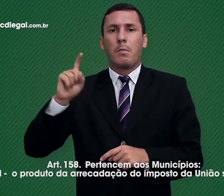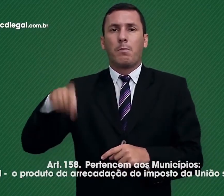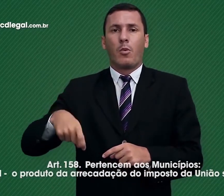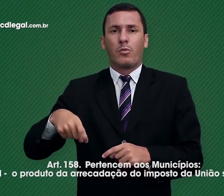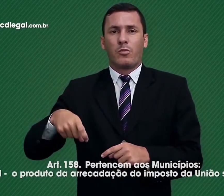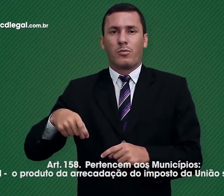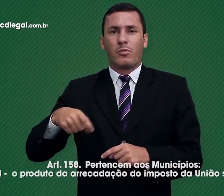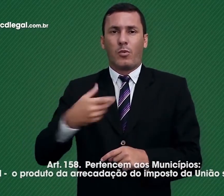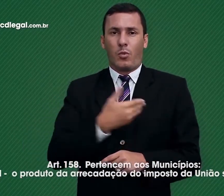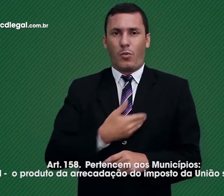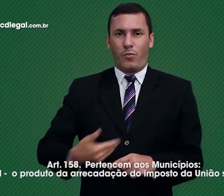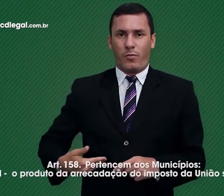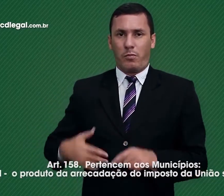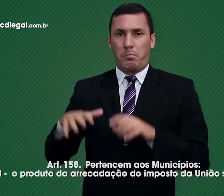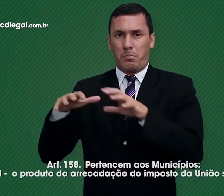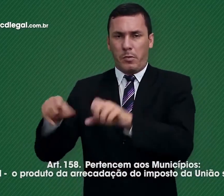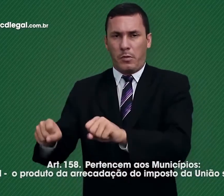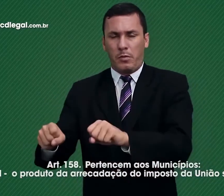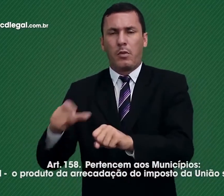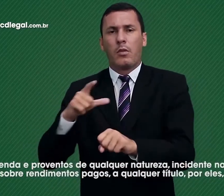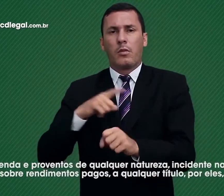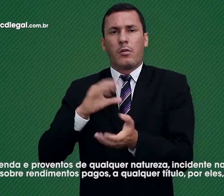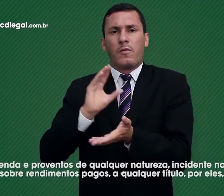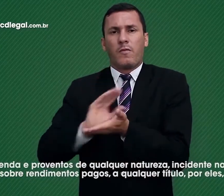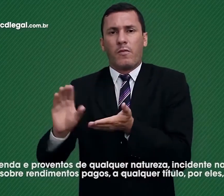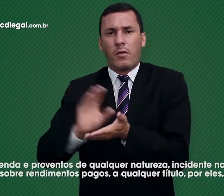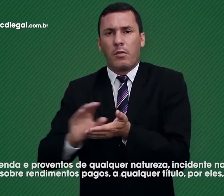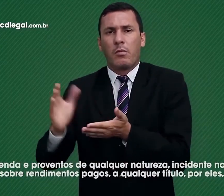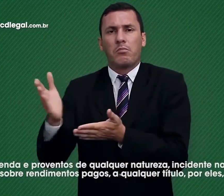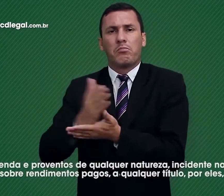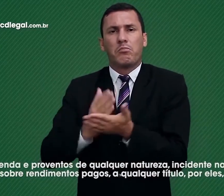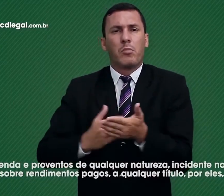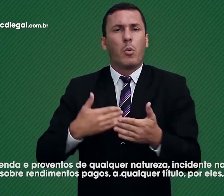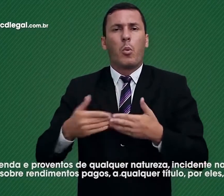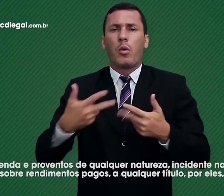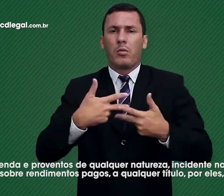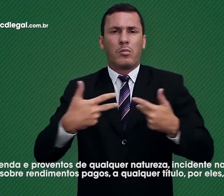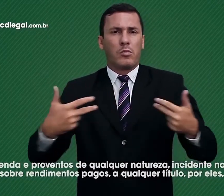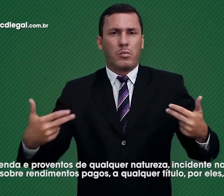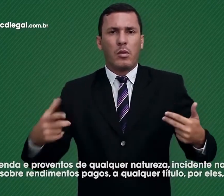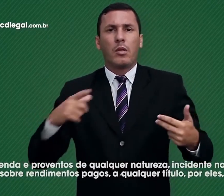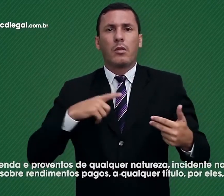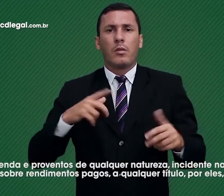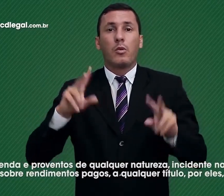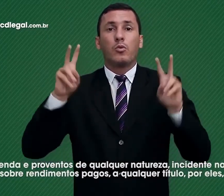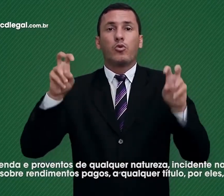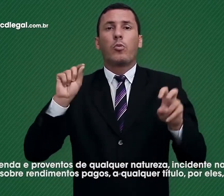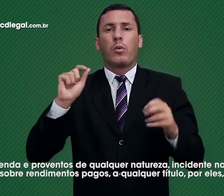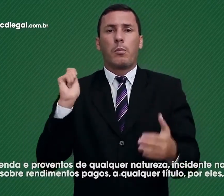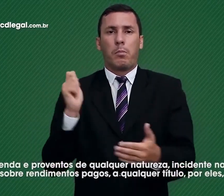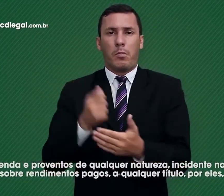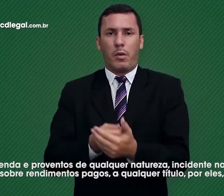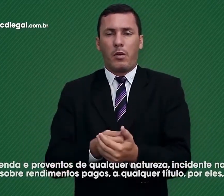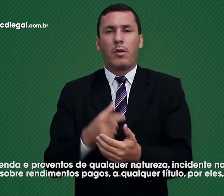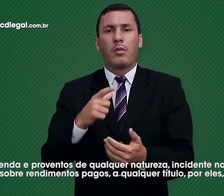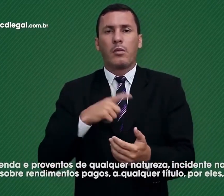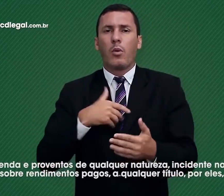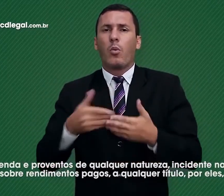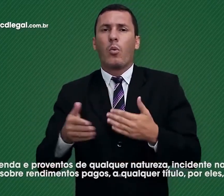arrecadação do imposto da União sobre renda e proventos de qualquer natureza incidente na fonte sobre rendimentos